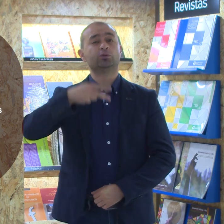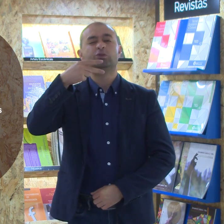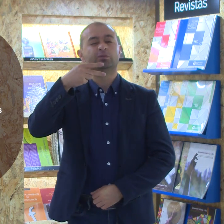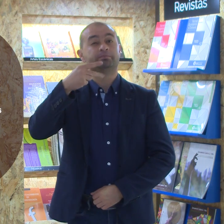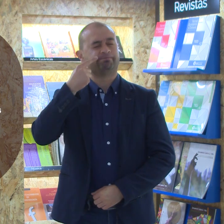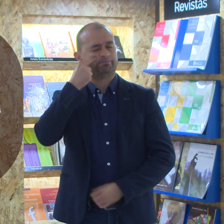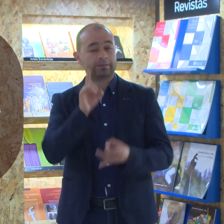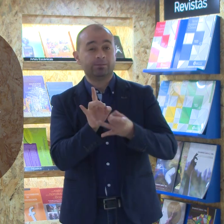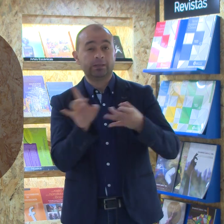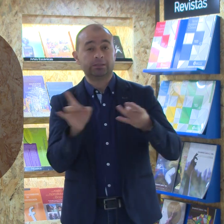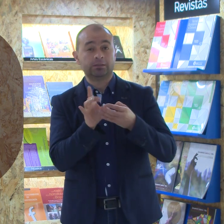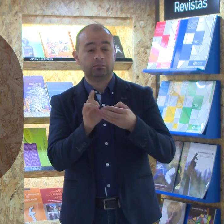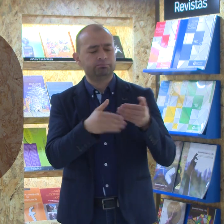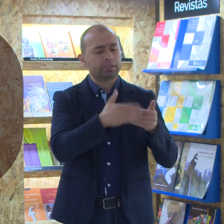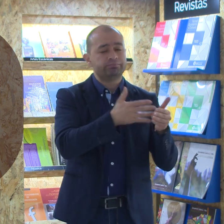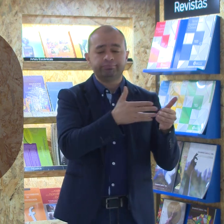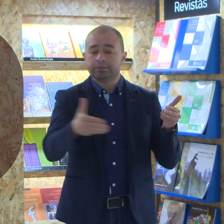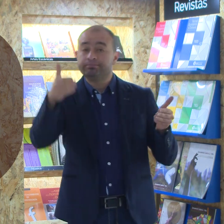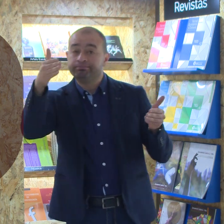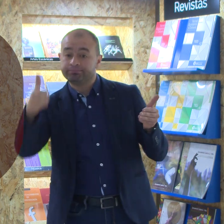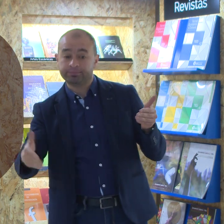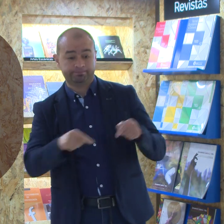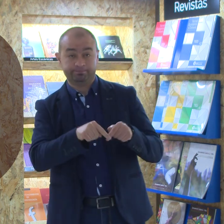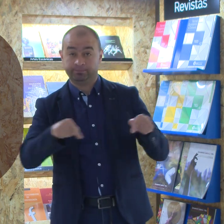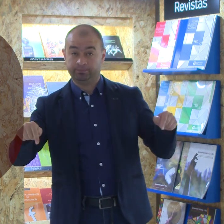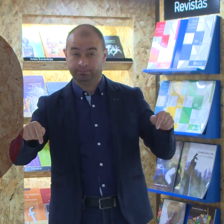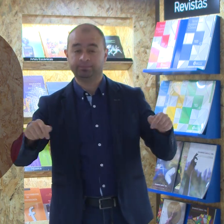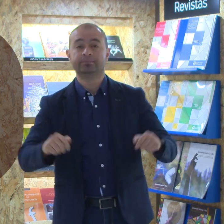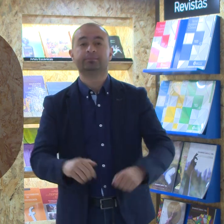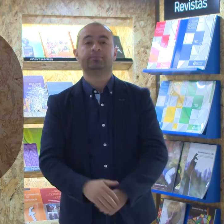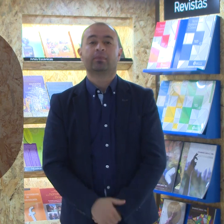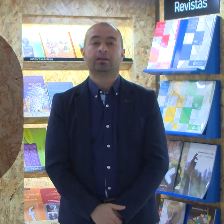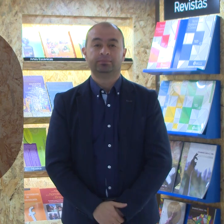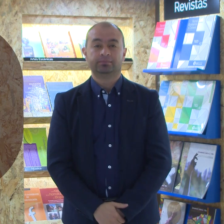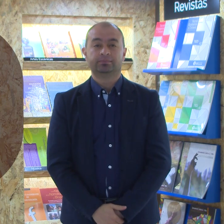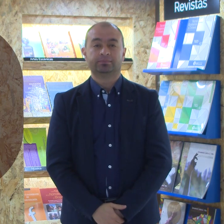Segundo, realizar el proceso de inscripción en las fechas establecidas por la universidad.